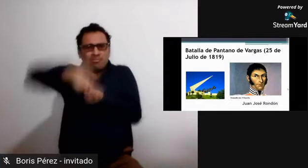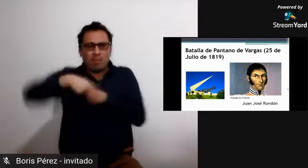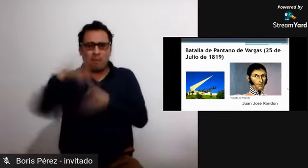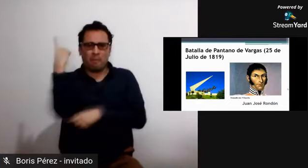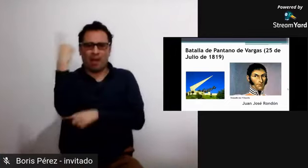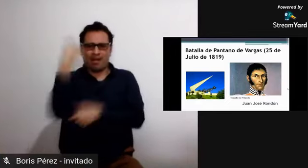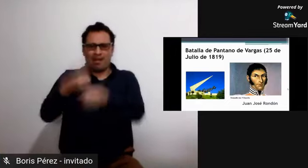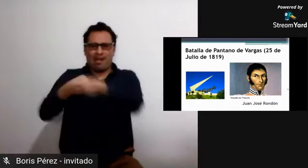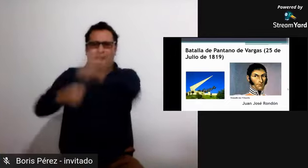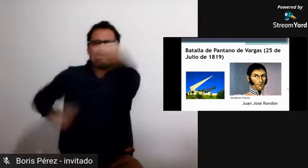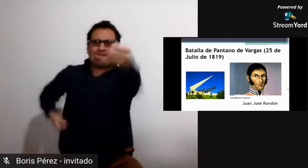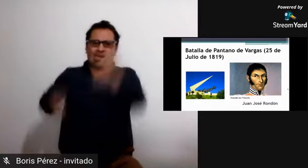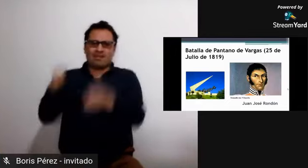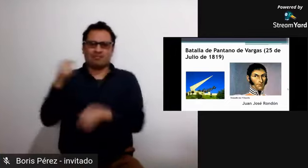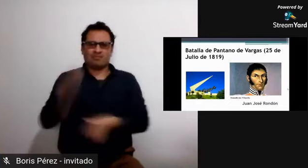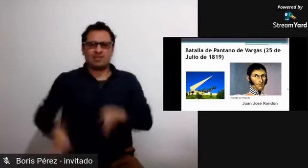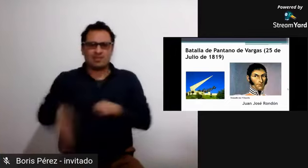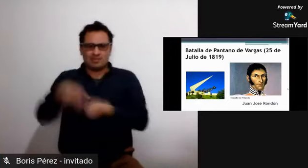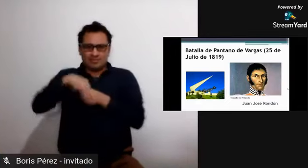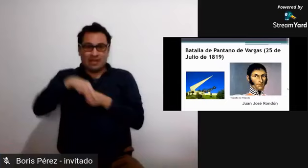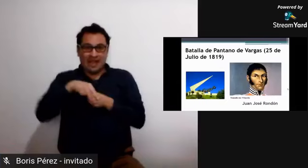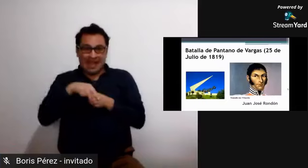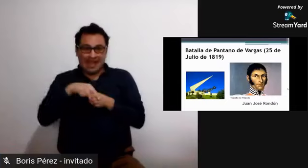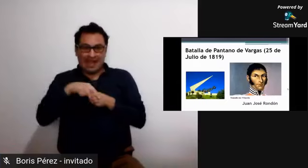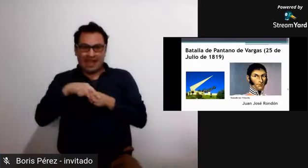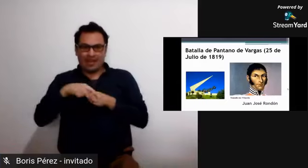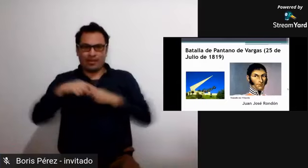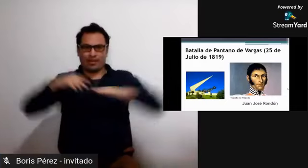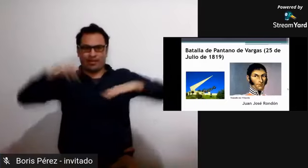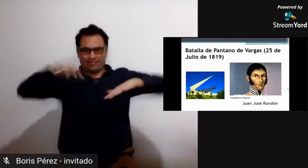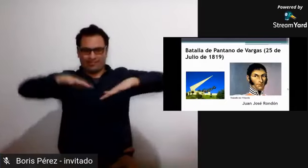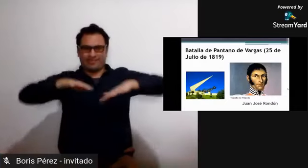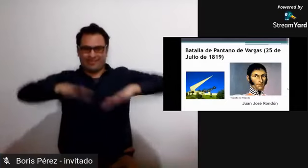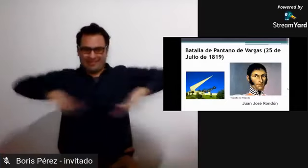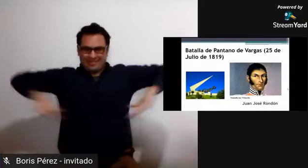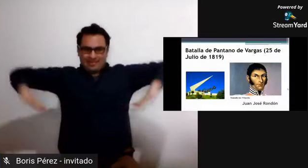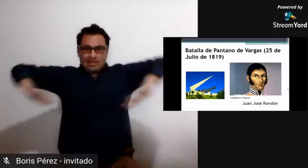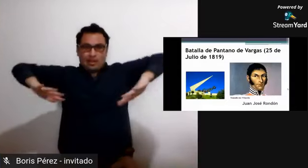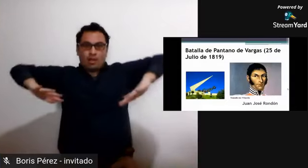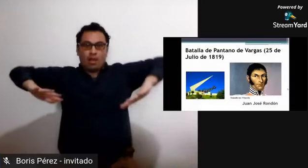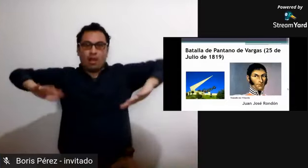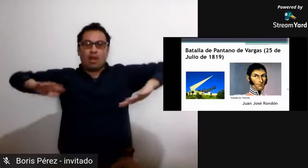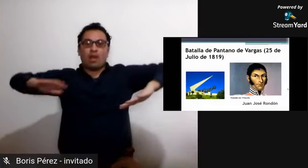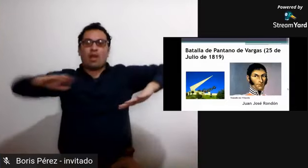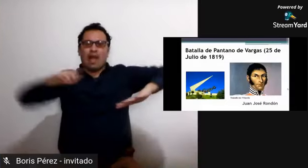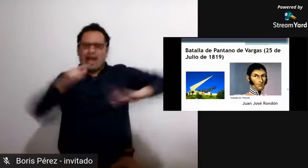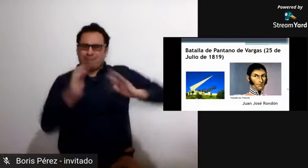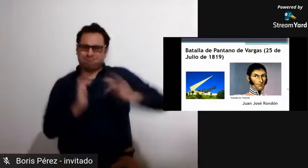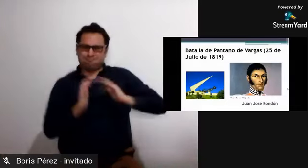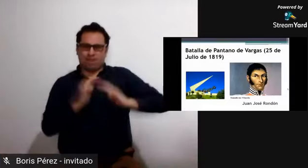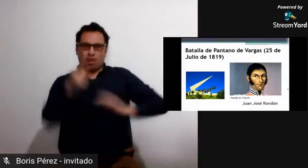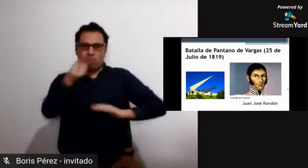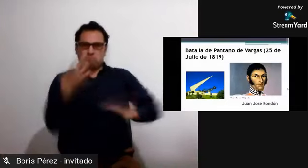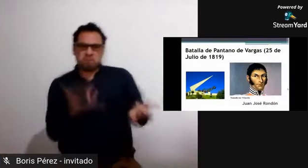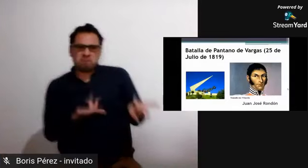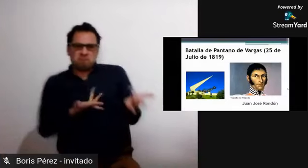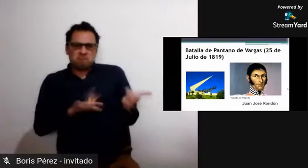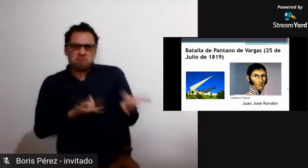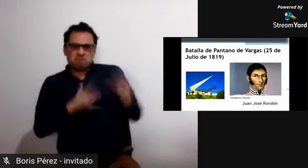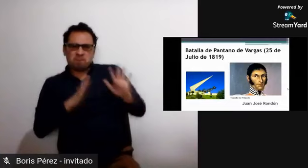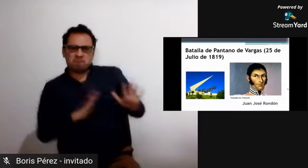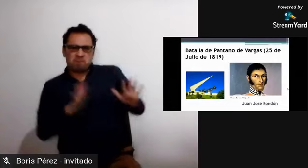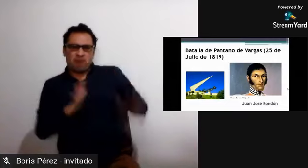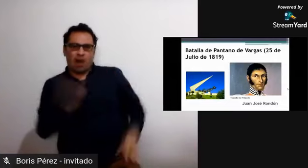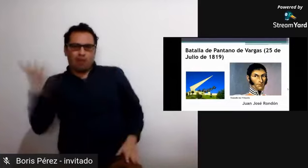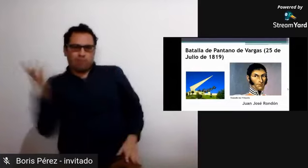esa batalla que se dio en ese pantano, allí se generaron muchos procesos de